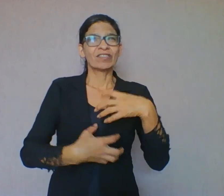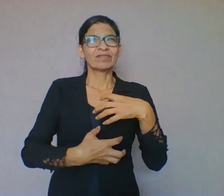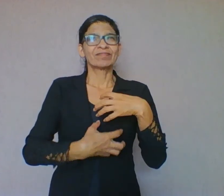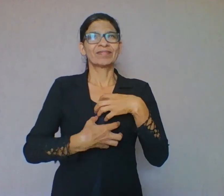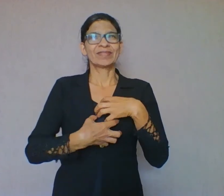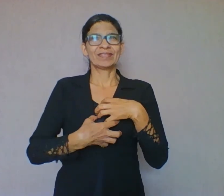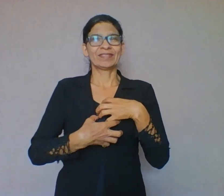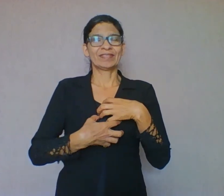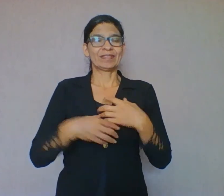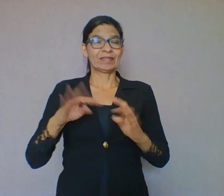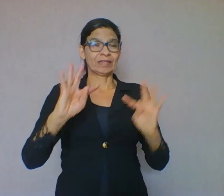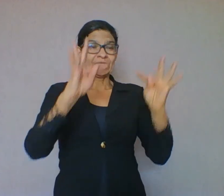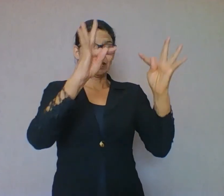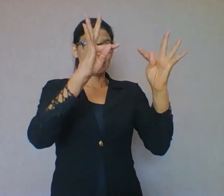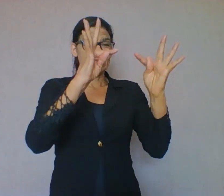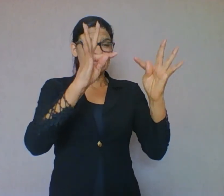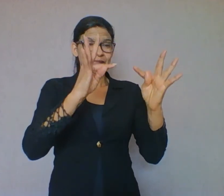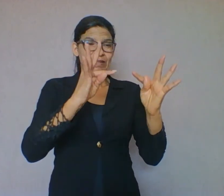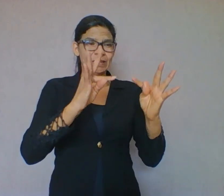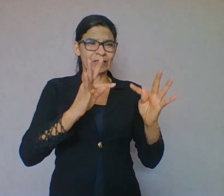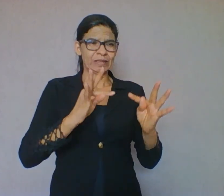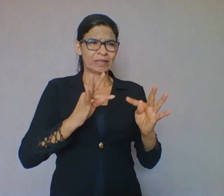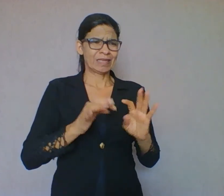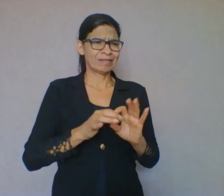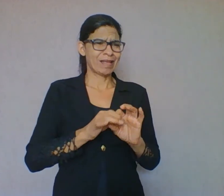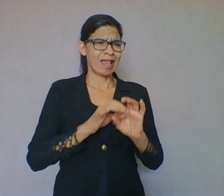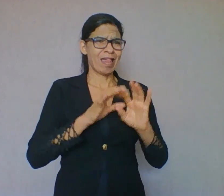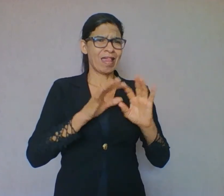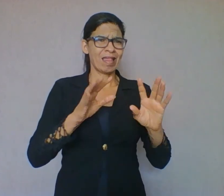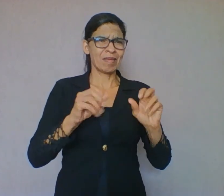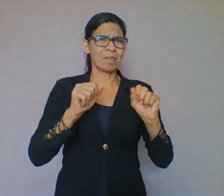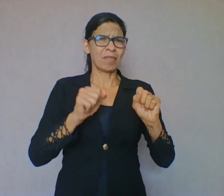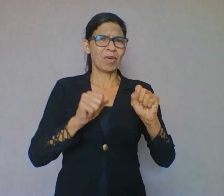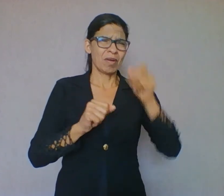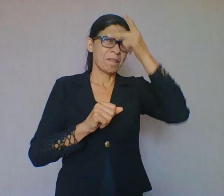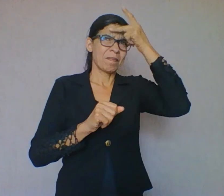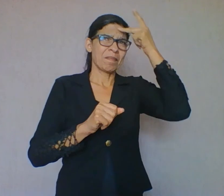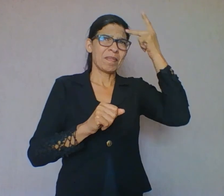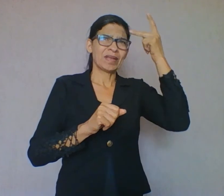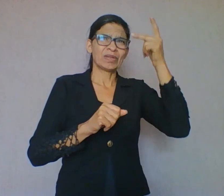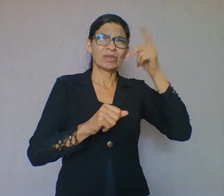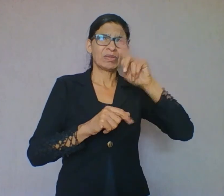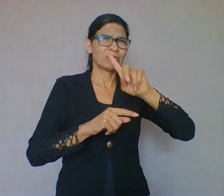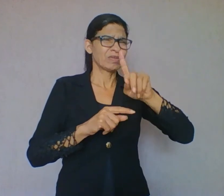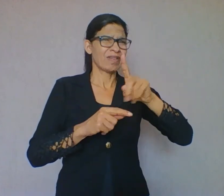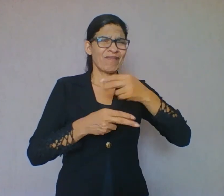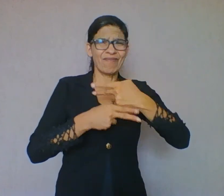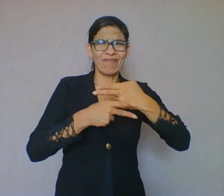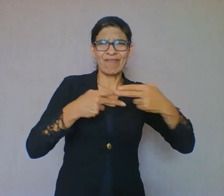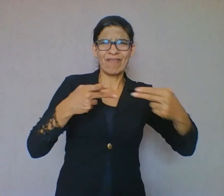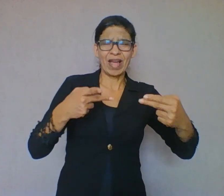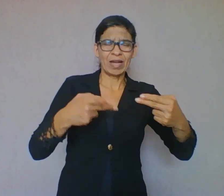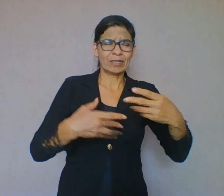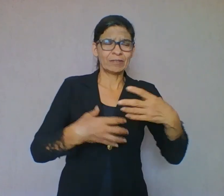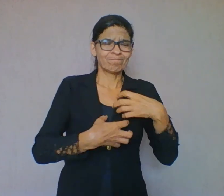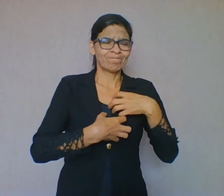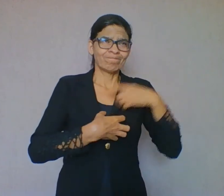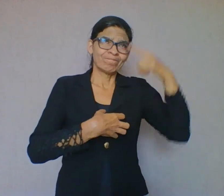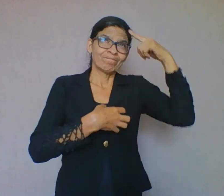texto, permite mais de uma interpretação. Porque, neste ato de ler, estão envolvidos a decodificação de